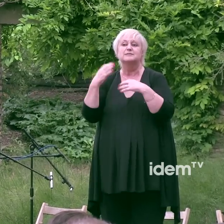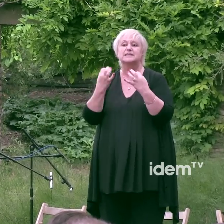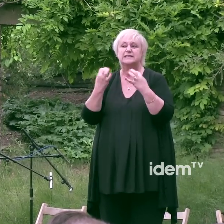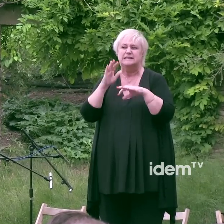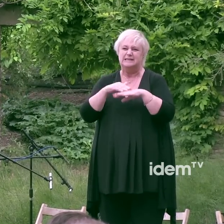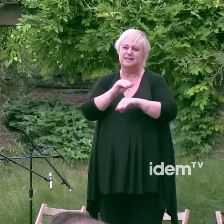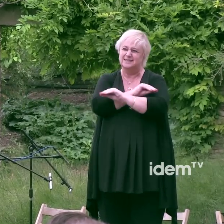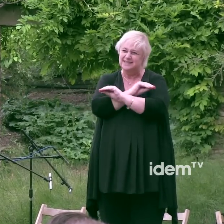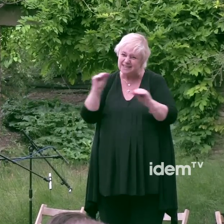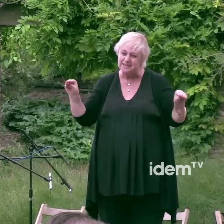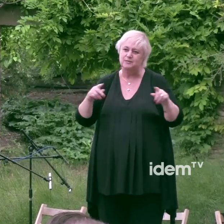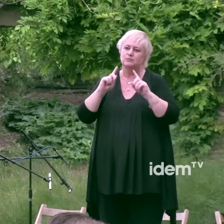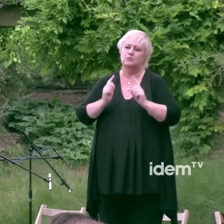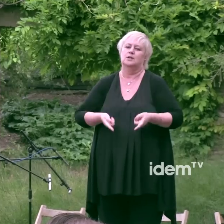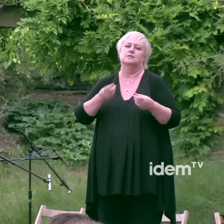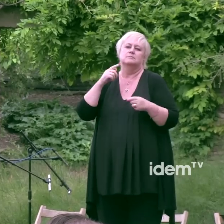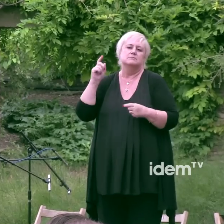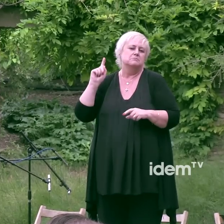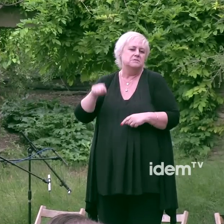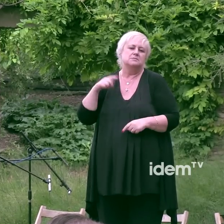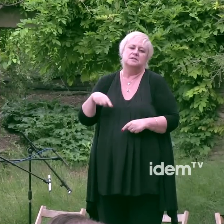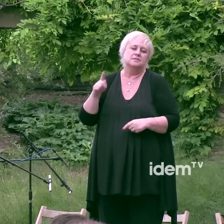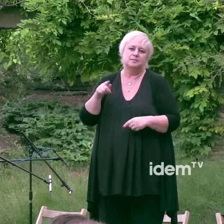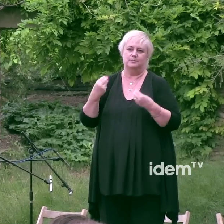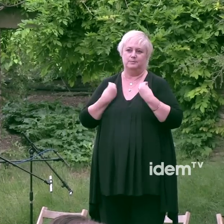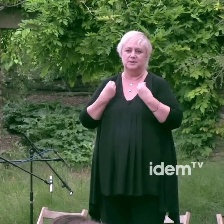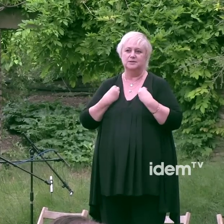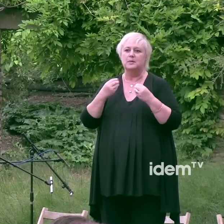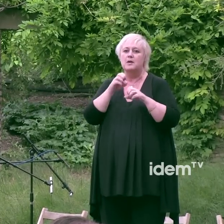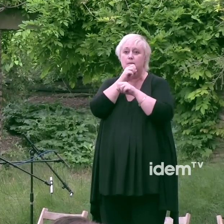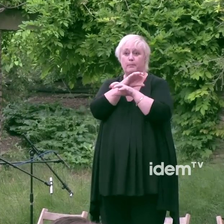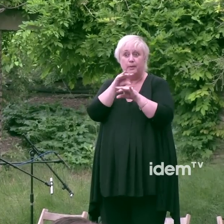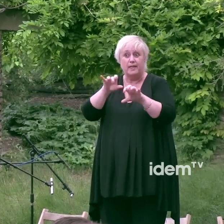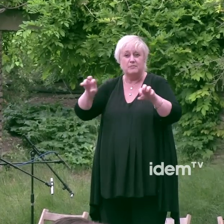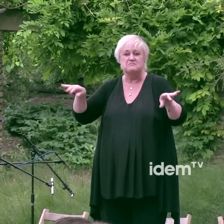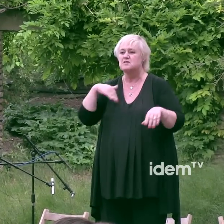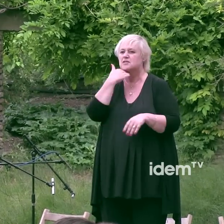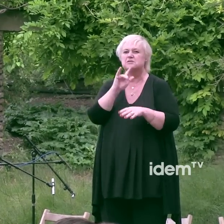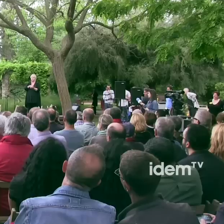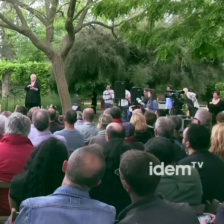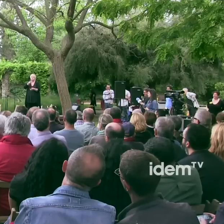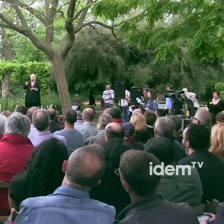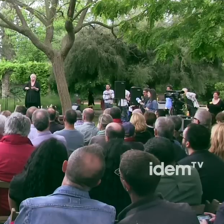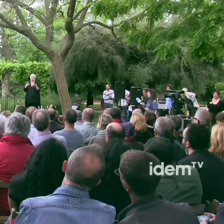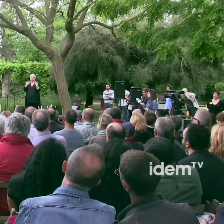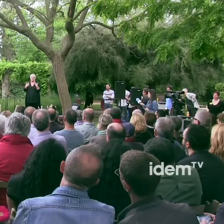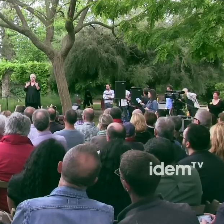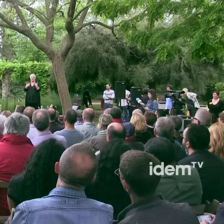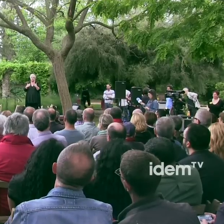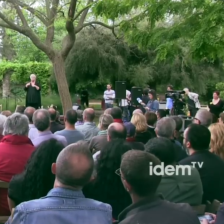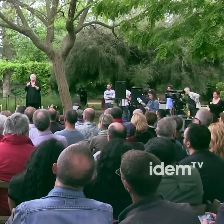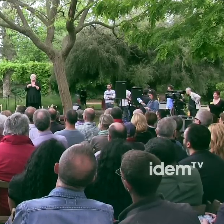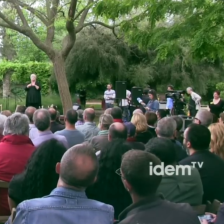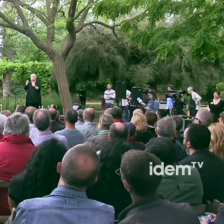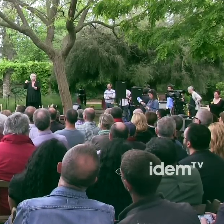les morts de milers de persones a causa d'una desconeguda epidèmia que afectava majoritàriament els homes gais i que